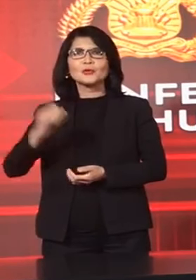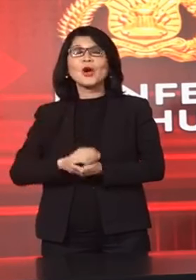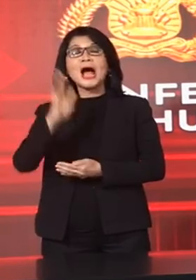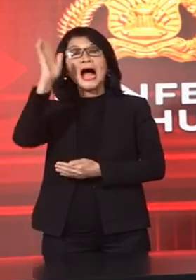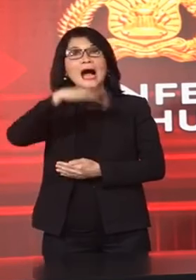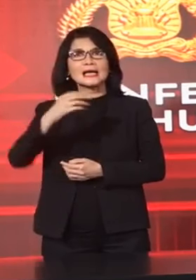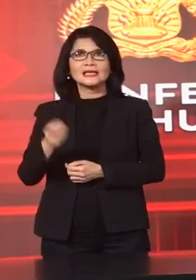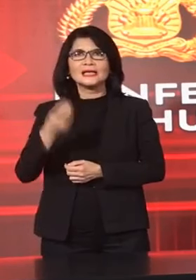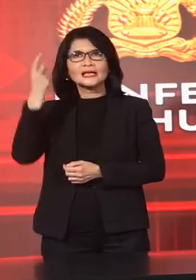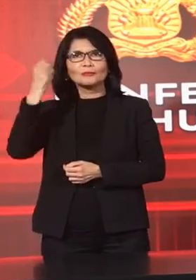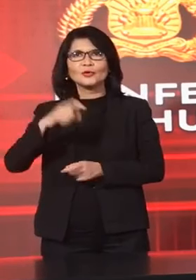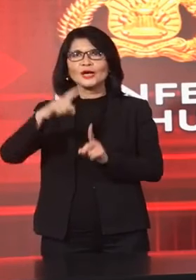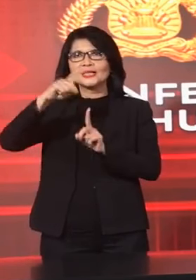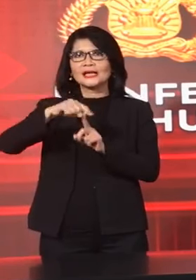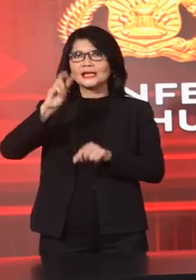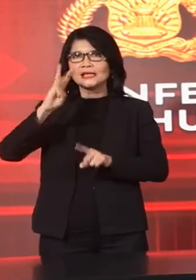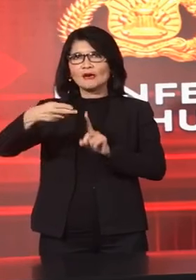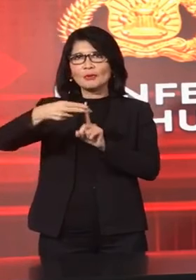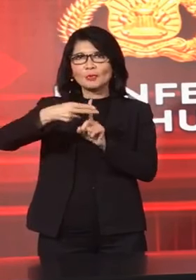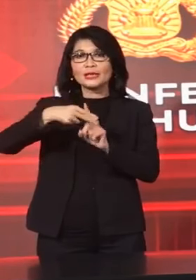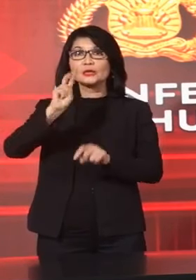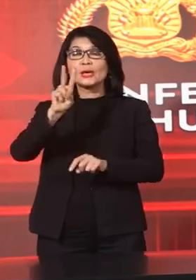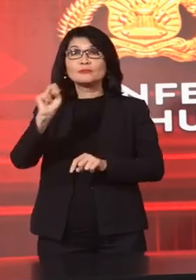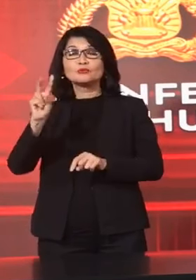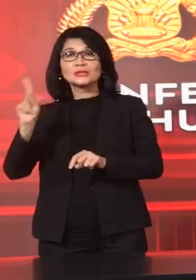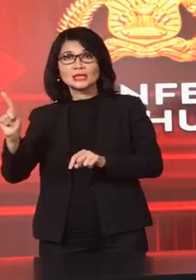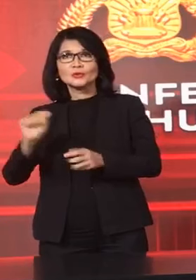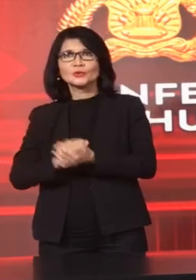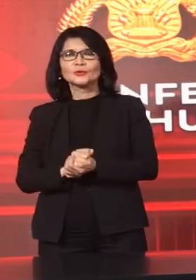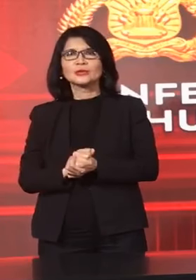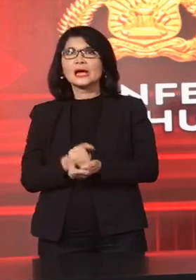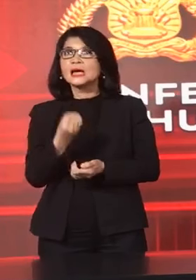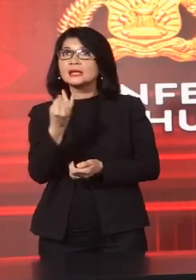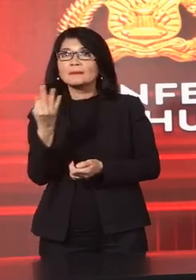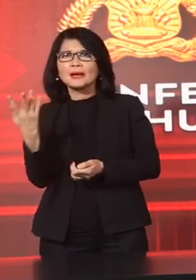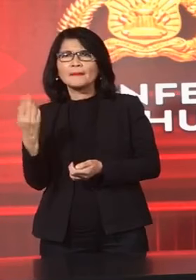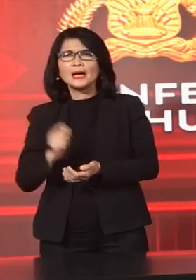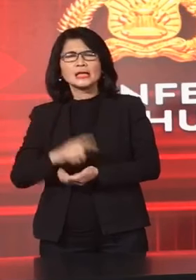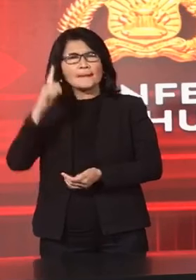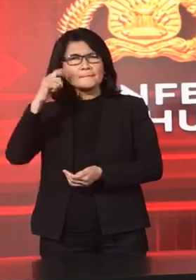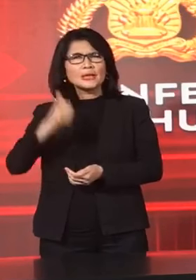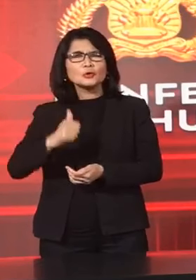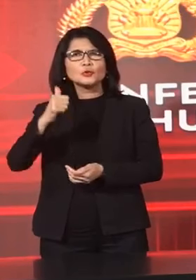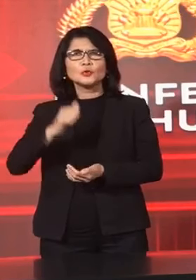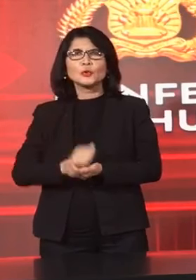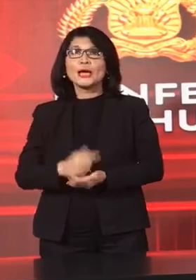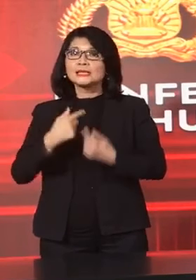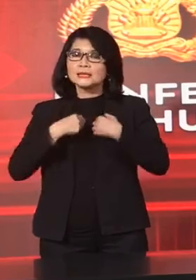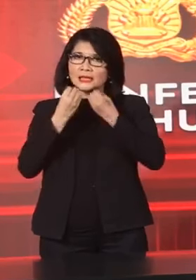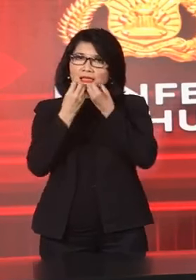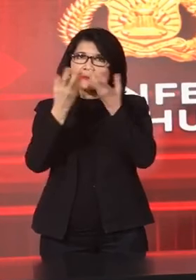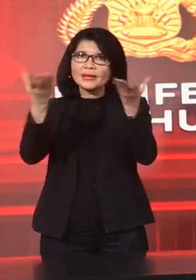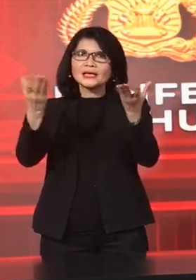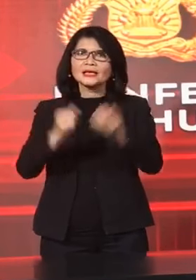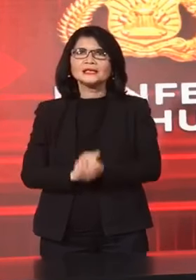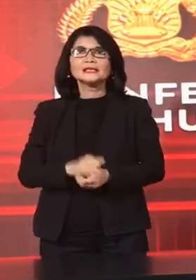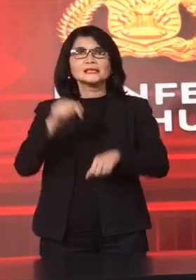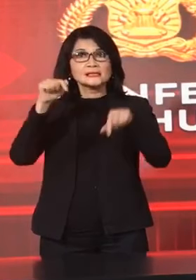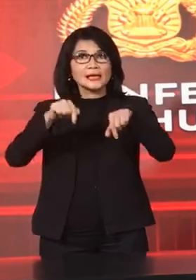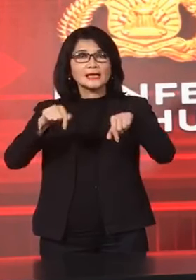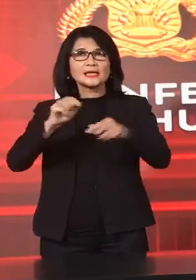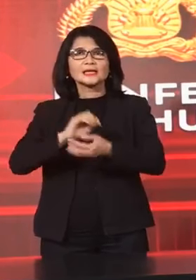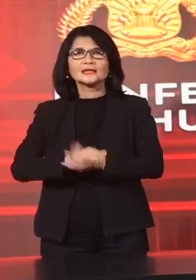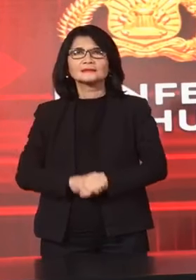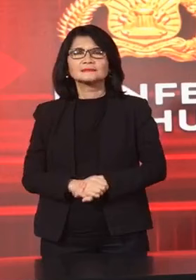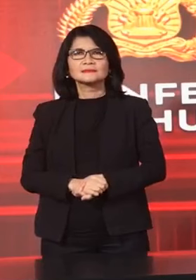Rabu Tanggal 3 Februari 2021 Beberapa hal yang perlu Saya sampaikan pada kesempatan ini